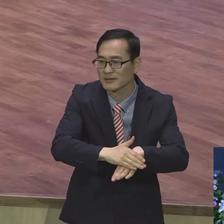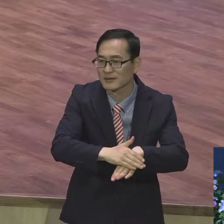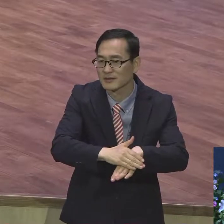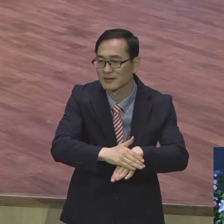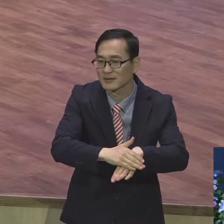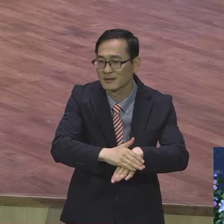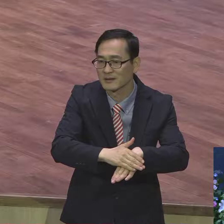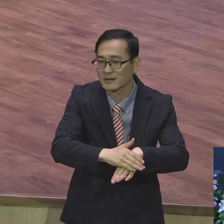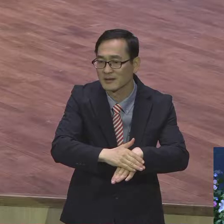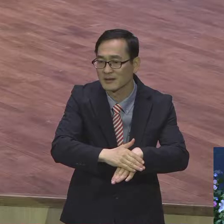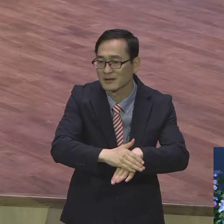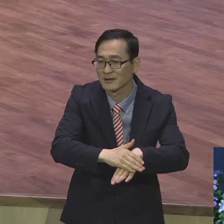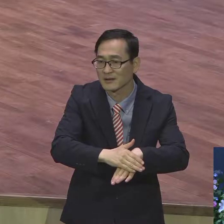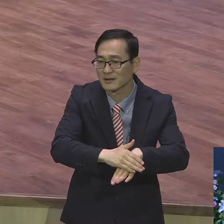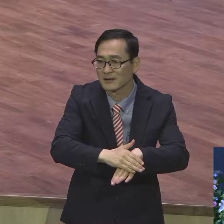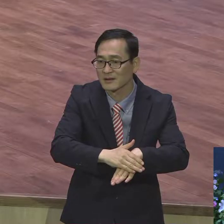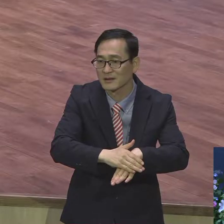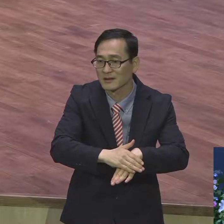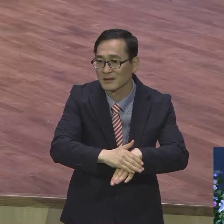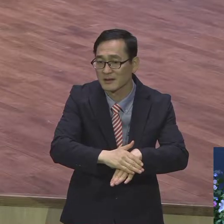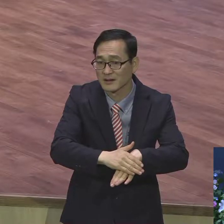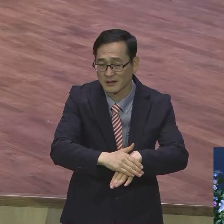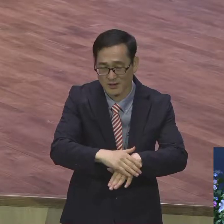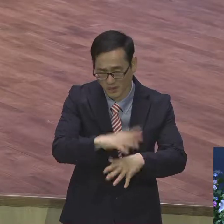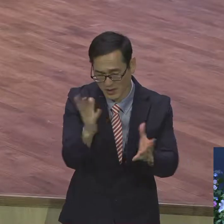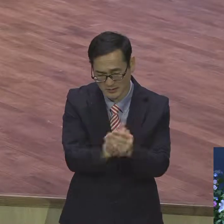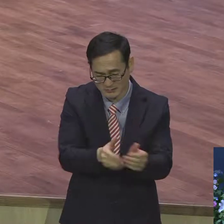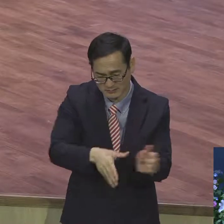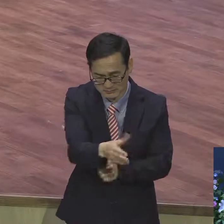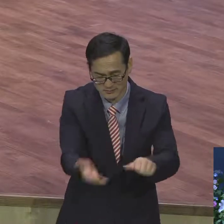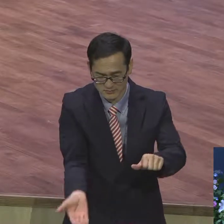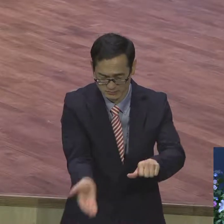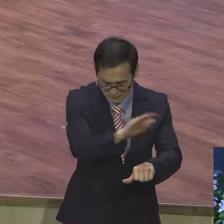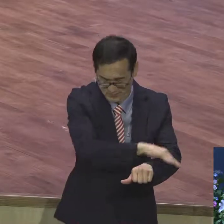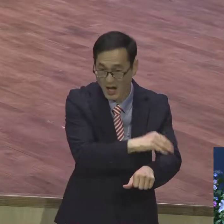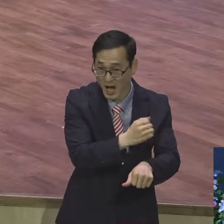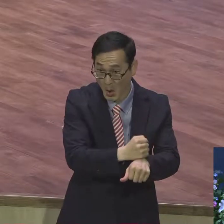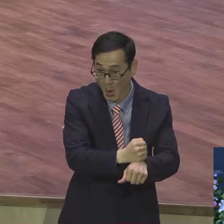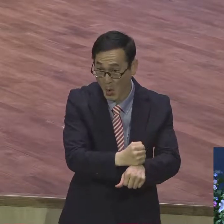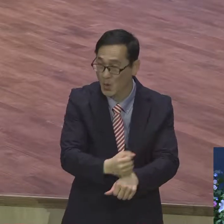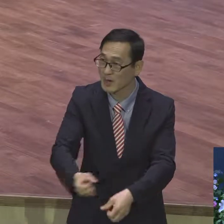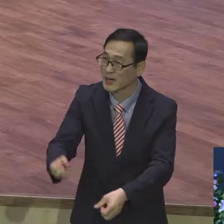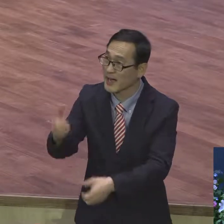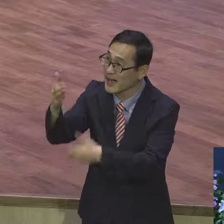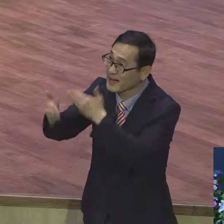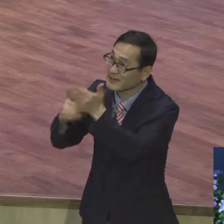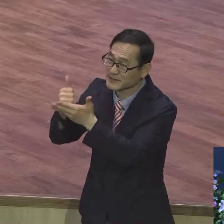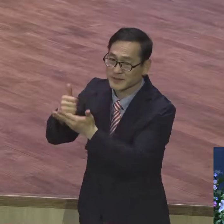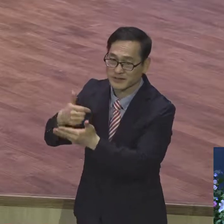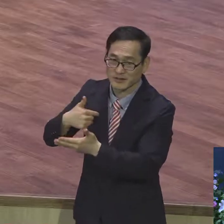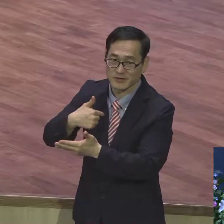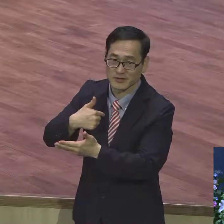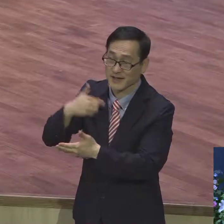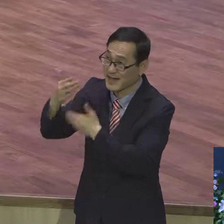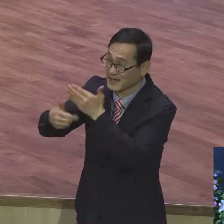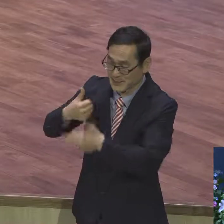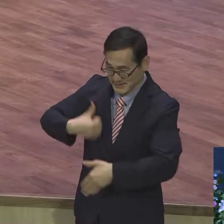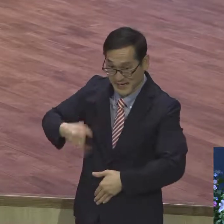물속에 장사지니. 내버리고 새로운 피조물의 삶을 살아야 한다라는 것입니다.